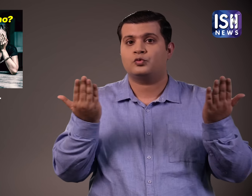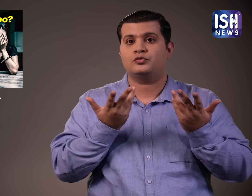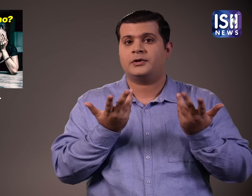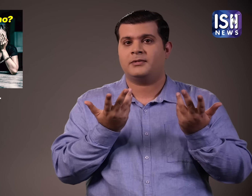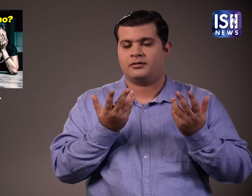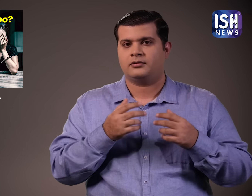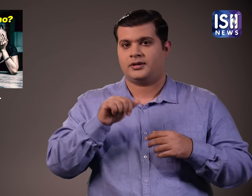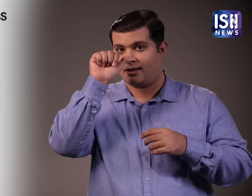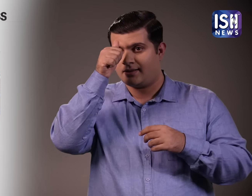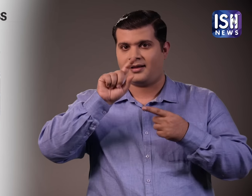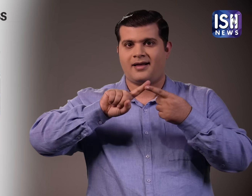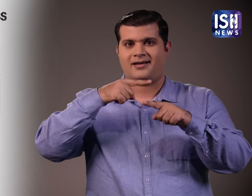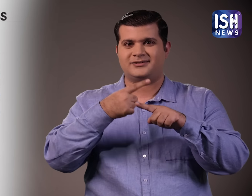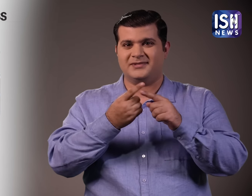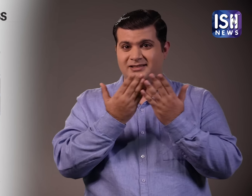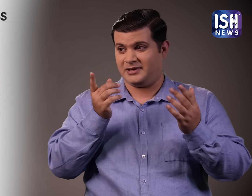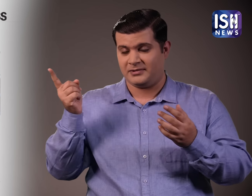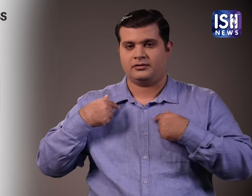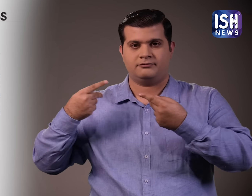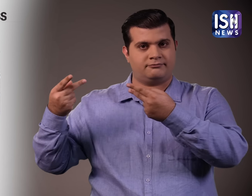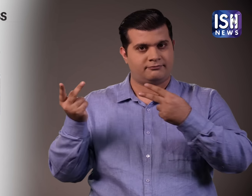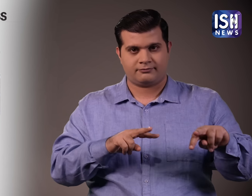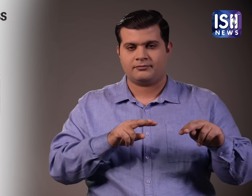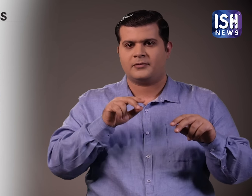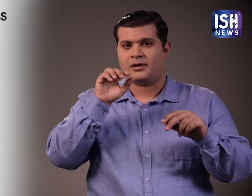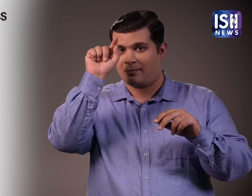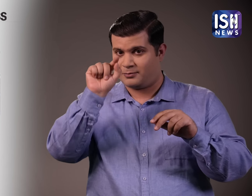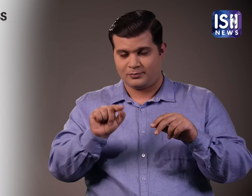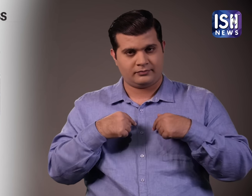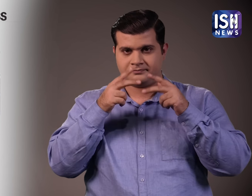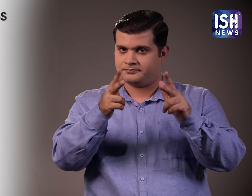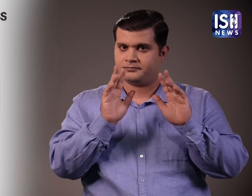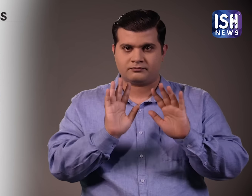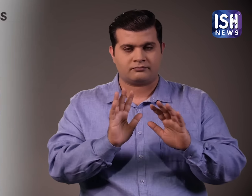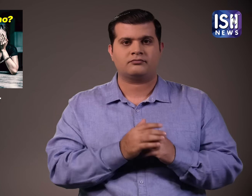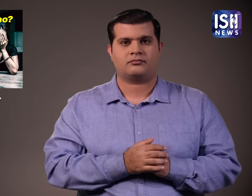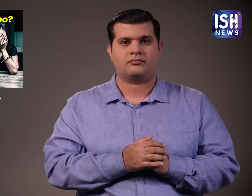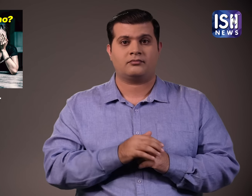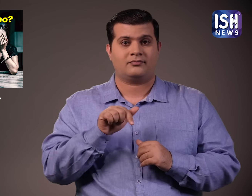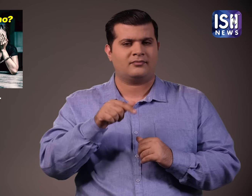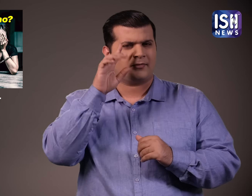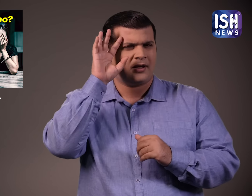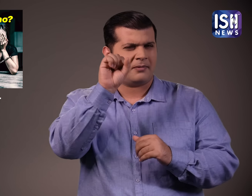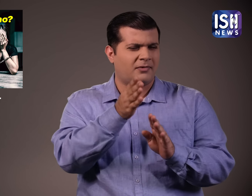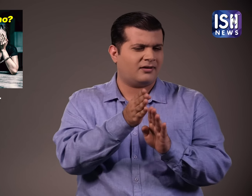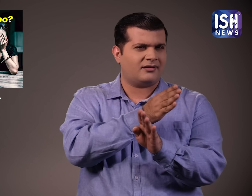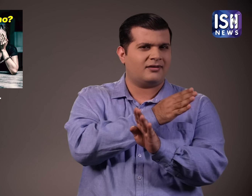दूसरे न्यूस पेपर इंडिन एक्स्प्रेस में जो कहा है उसको मैं ट्रांसलेट करके बताता हूँ आपको याद है